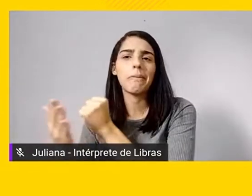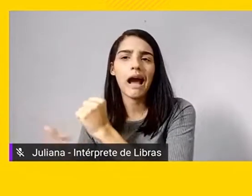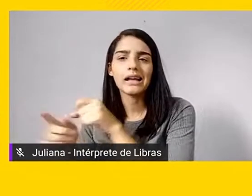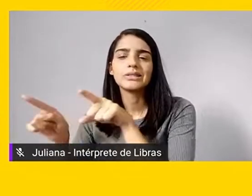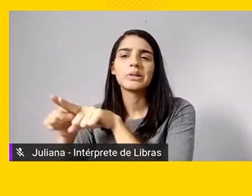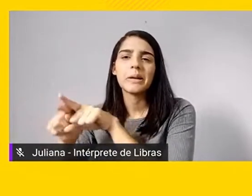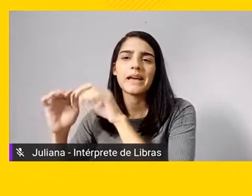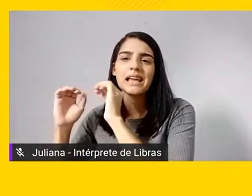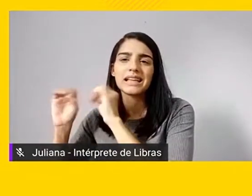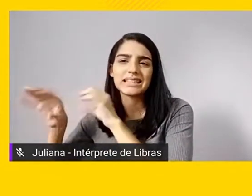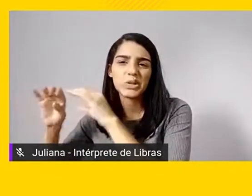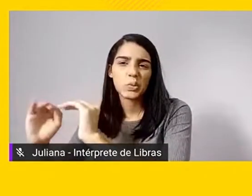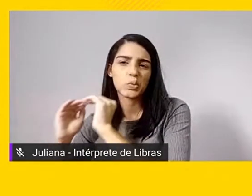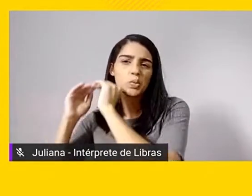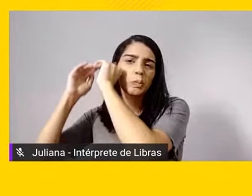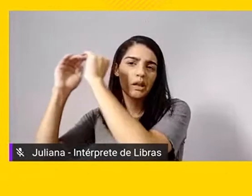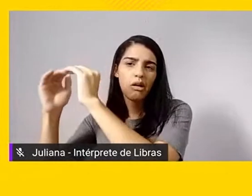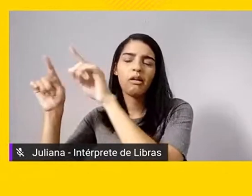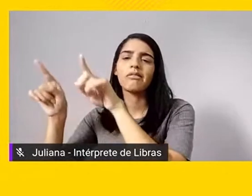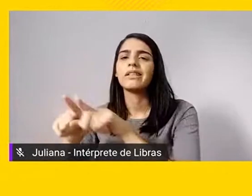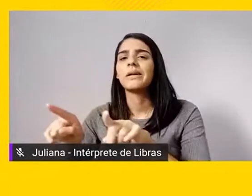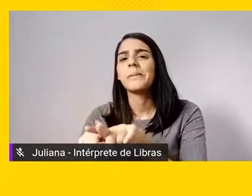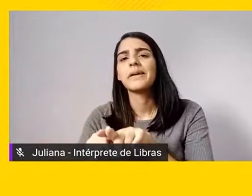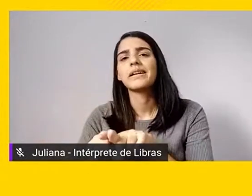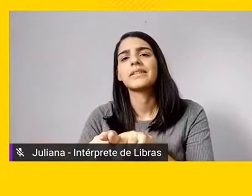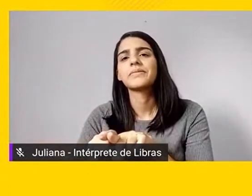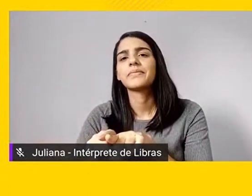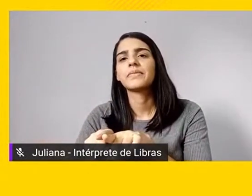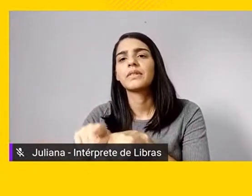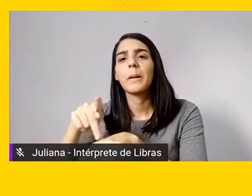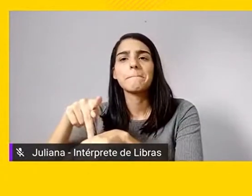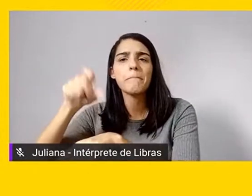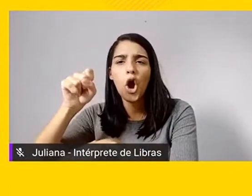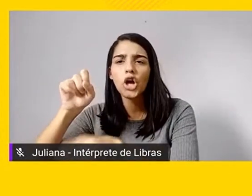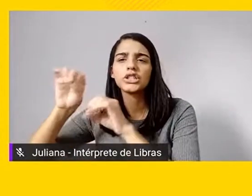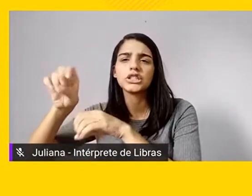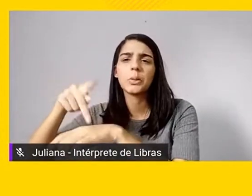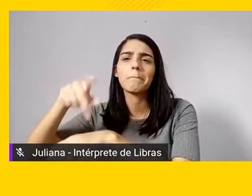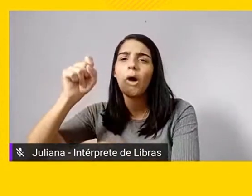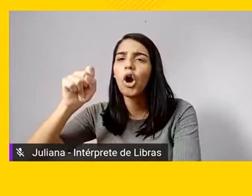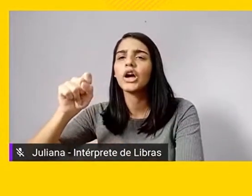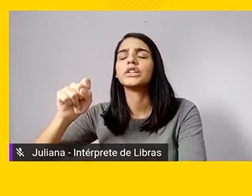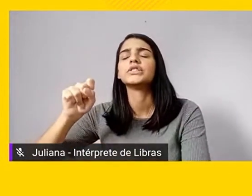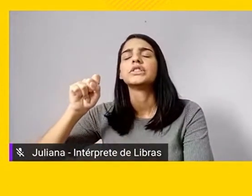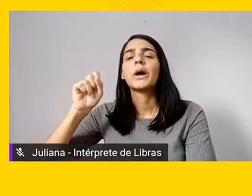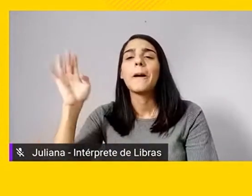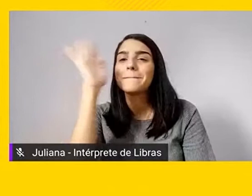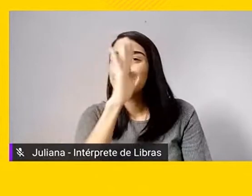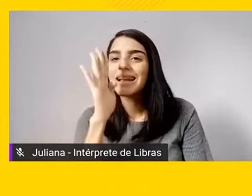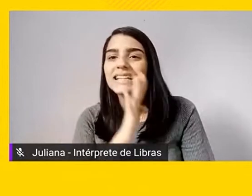incluindo o ensino pós-graduado, depois mestrado, doutorado, o pós-doutorado.